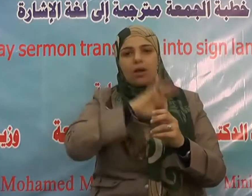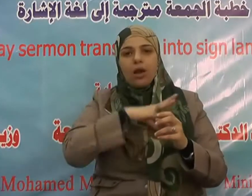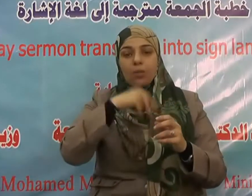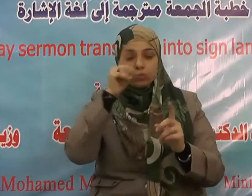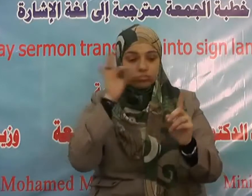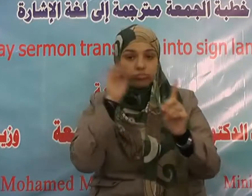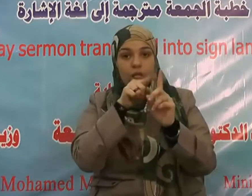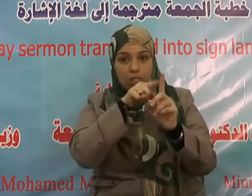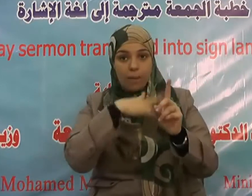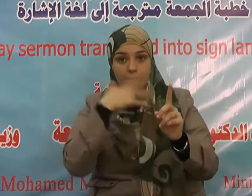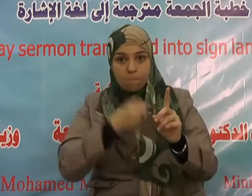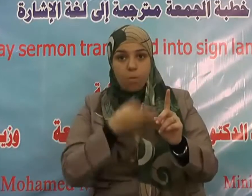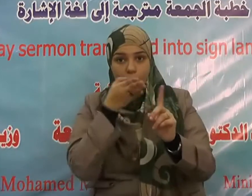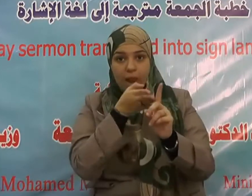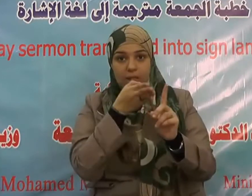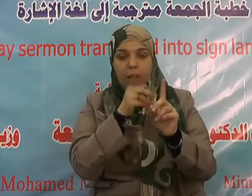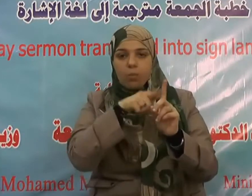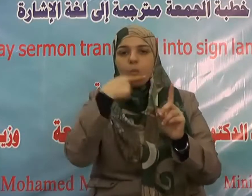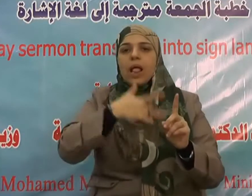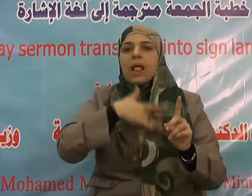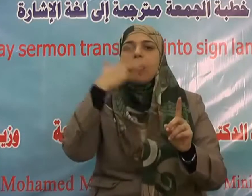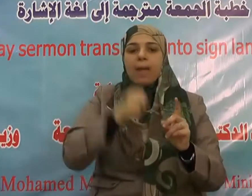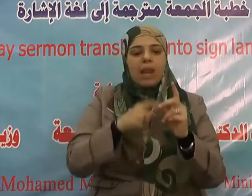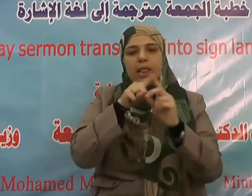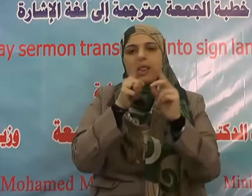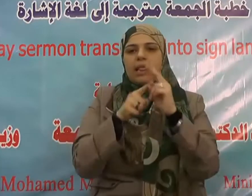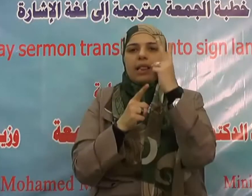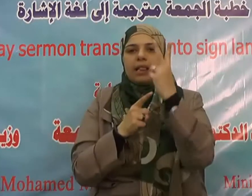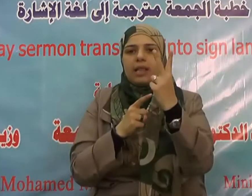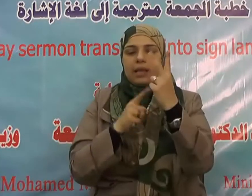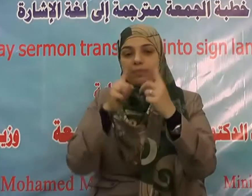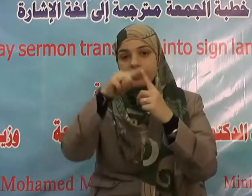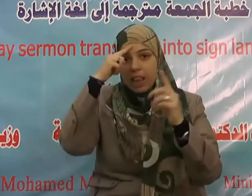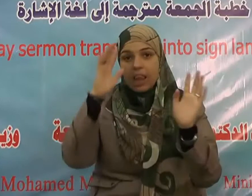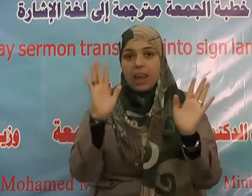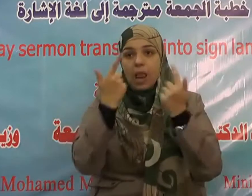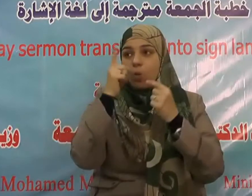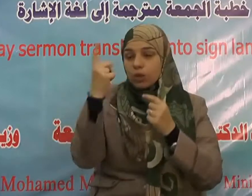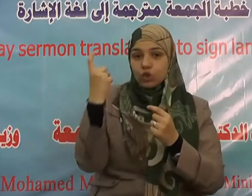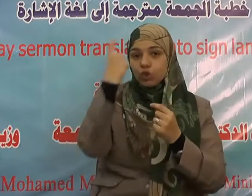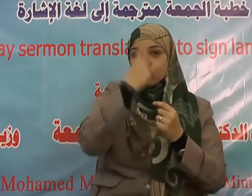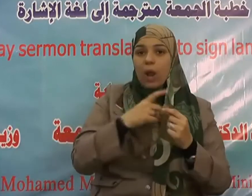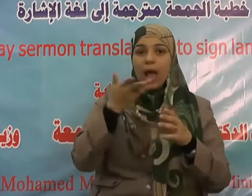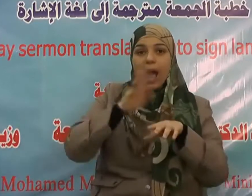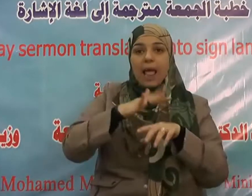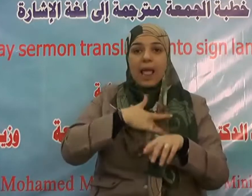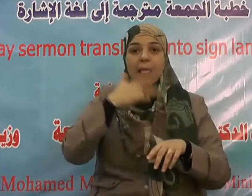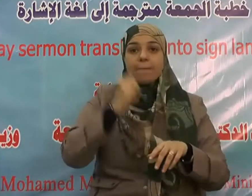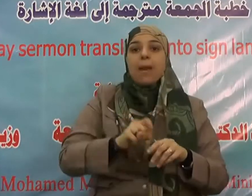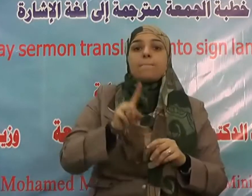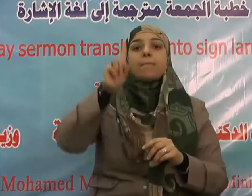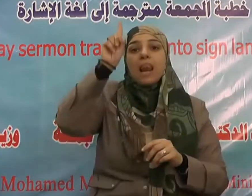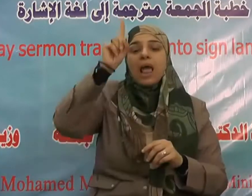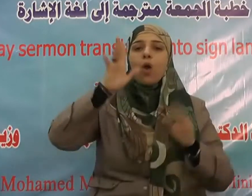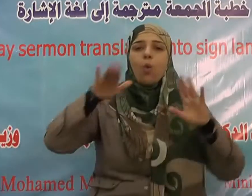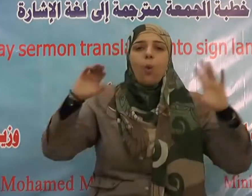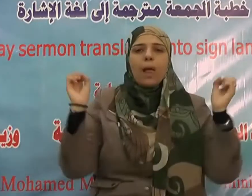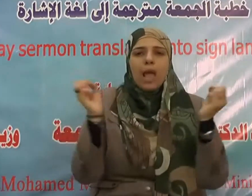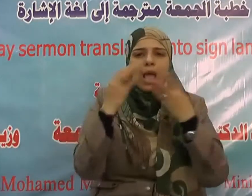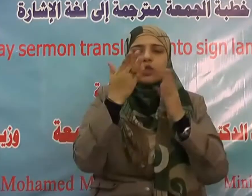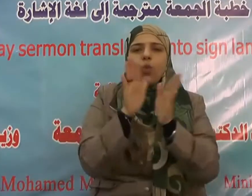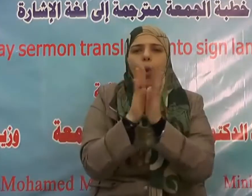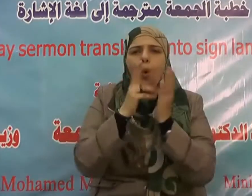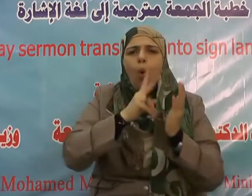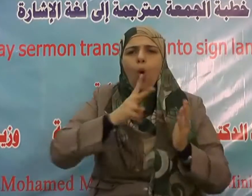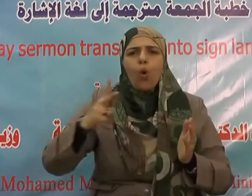شأنه يا أيها الذين آمنوا اجتنبوا كثيراً من الظن إن